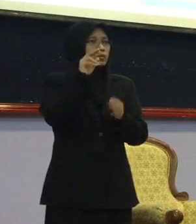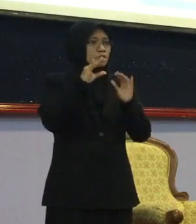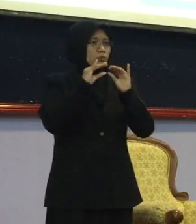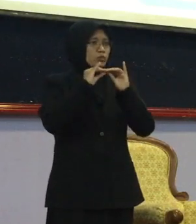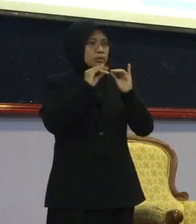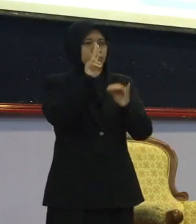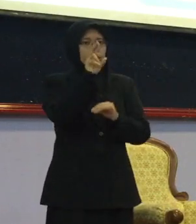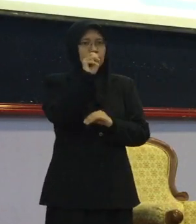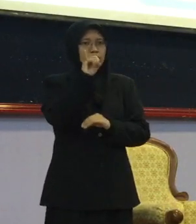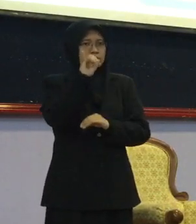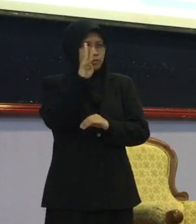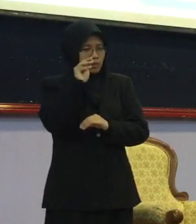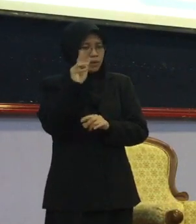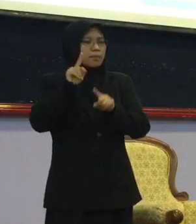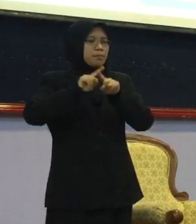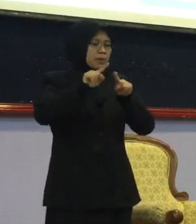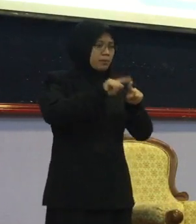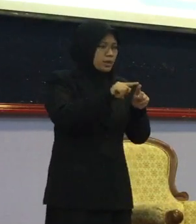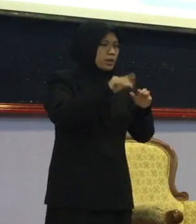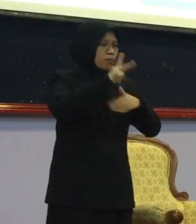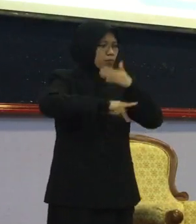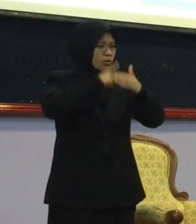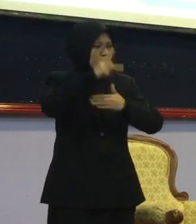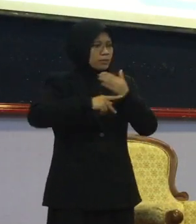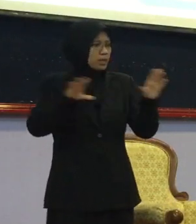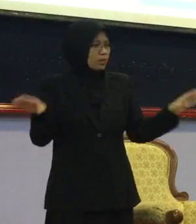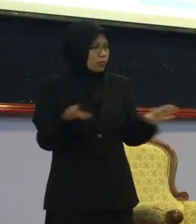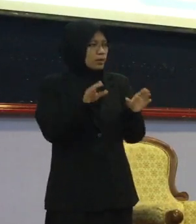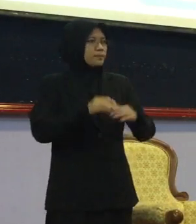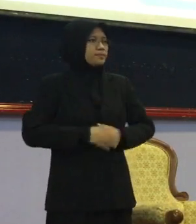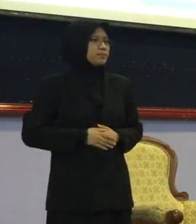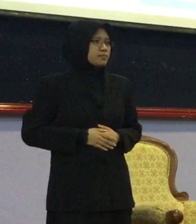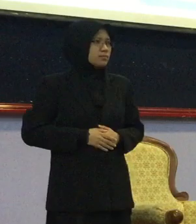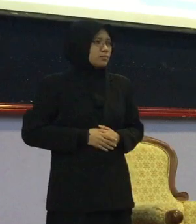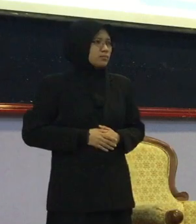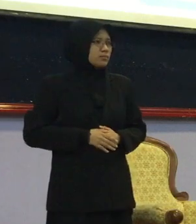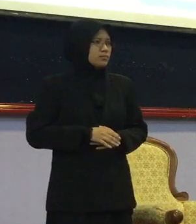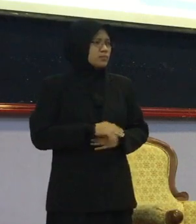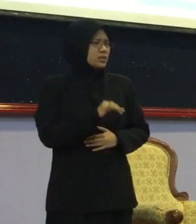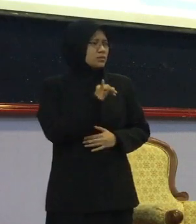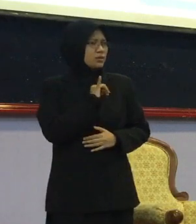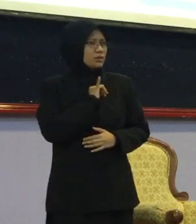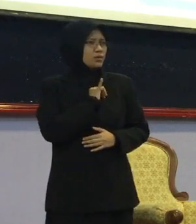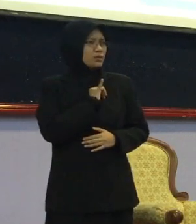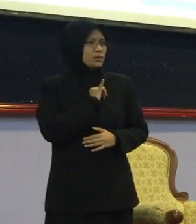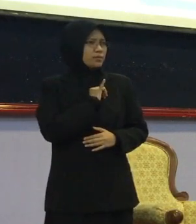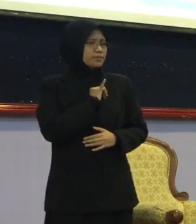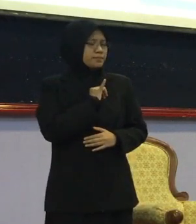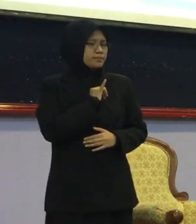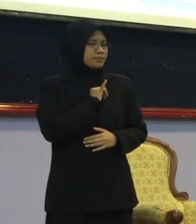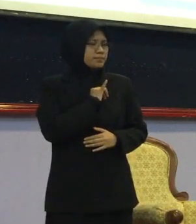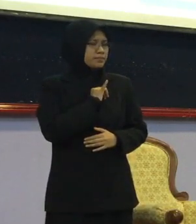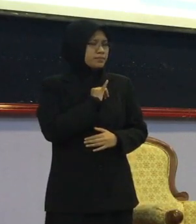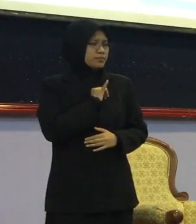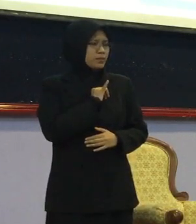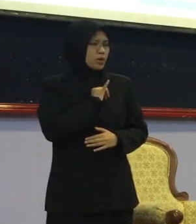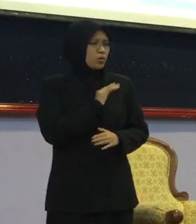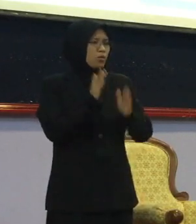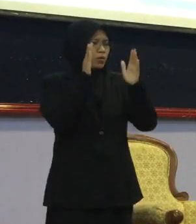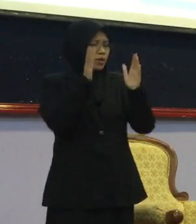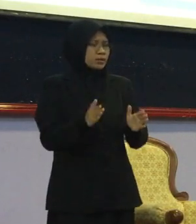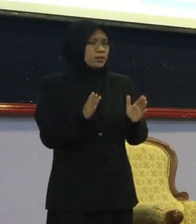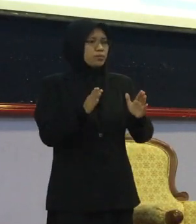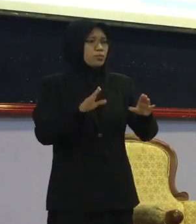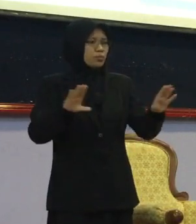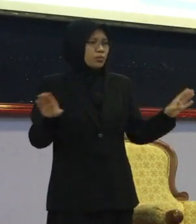aktiviti Yang dibuat Dan sekalian Kita kadang-kadang perasan Orang yang top level Yang sanggup nak buat ni Bila dia